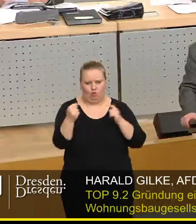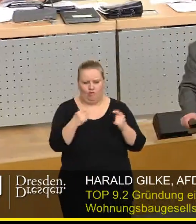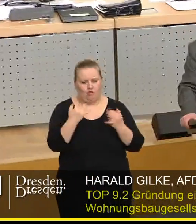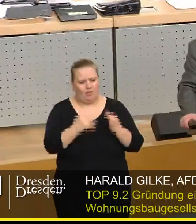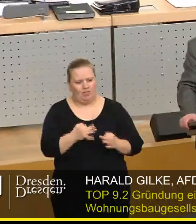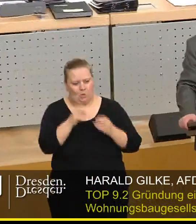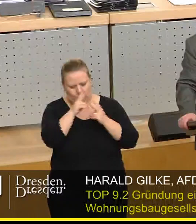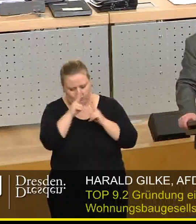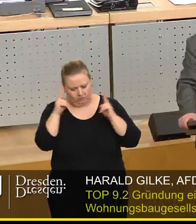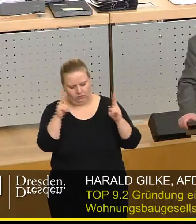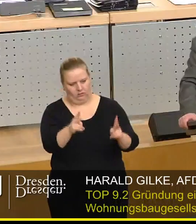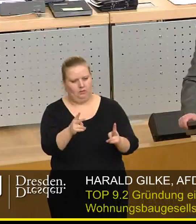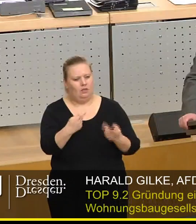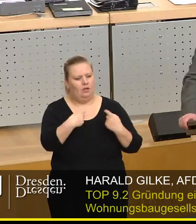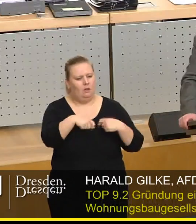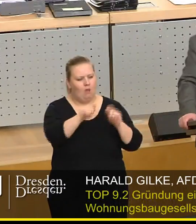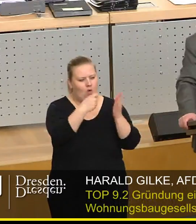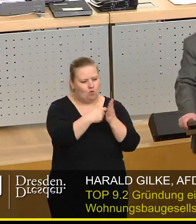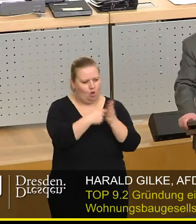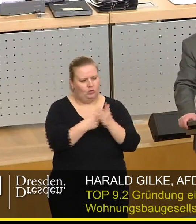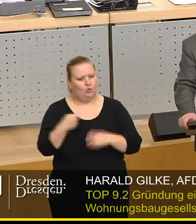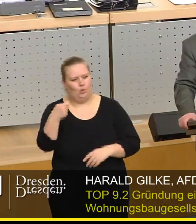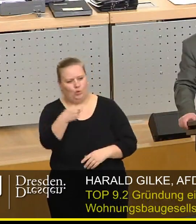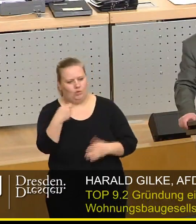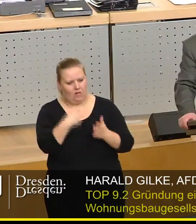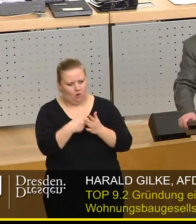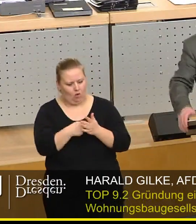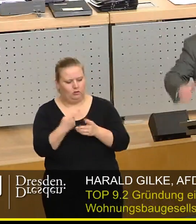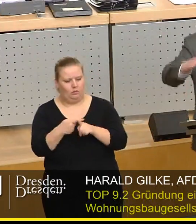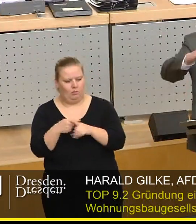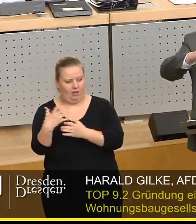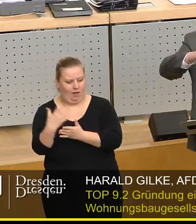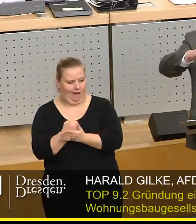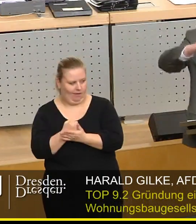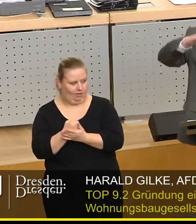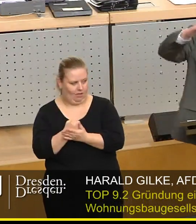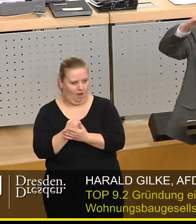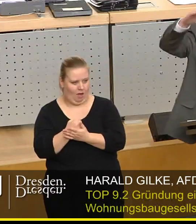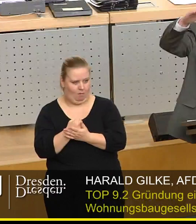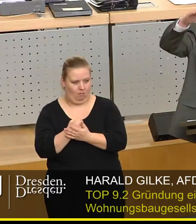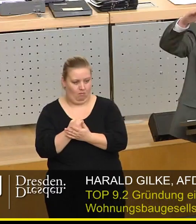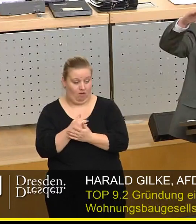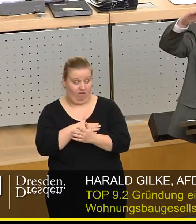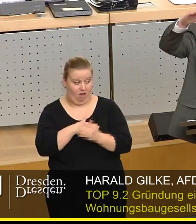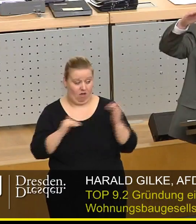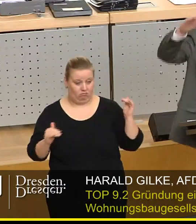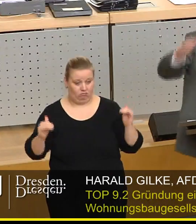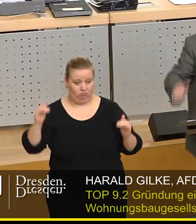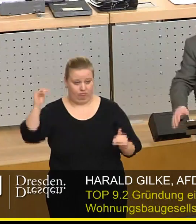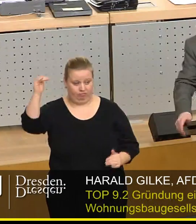näher betrachten und zwar Baukosten und Unterhaltskosten und Mieteinnahmen sind in einem sehr, sehr